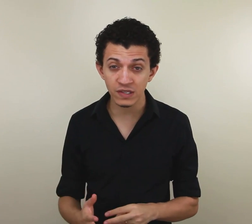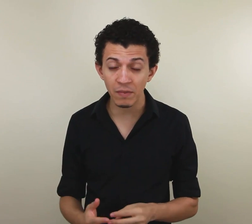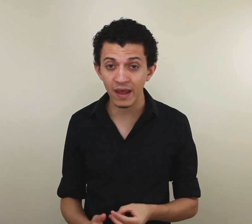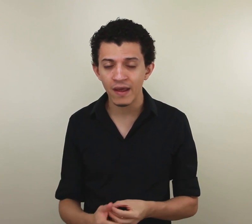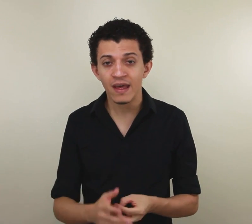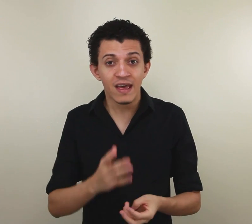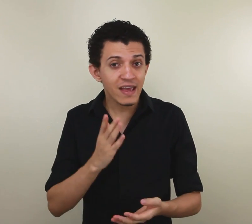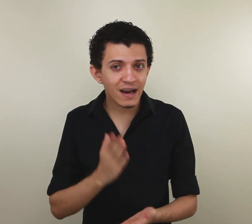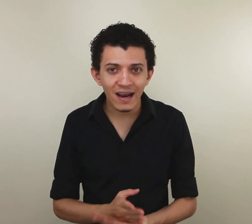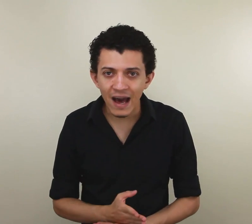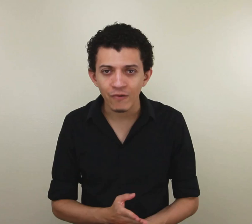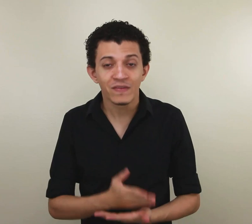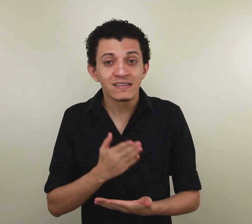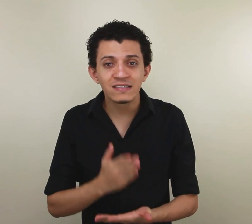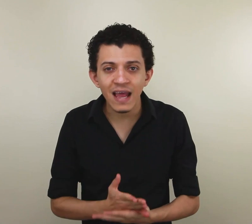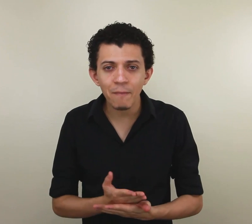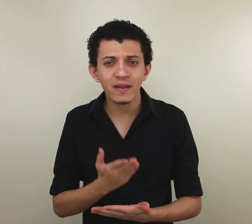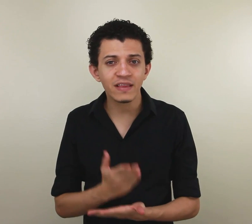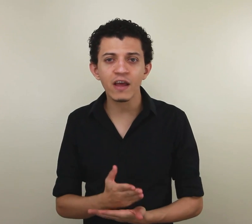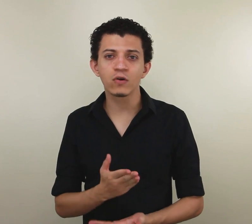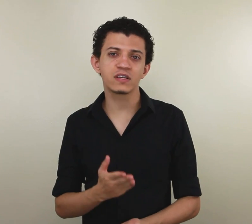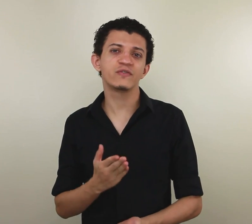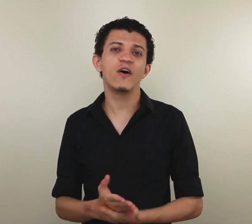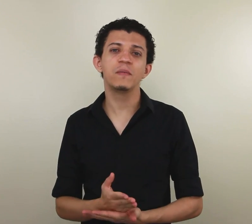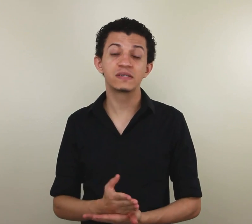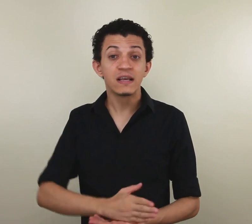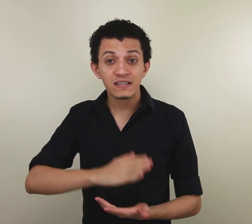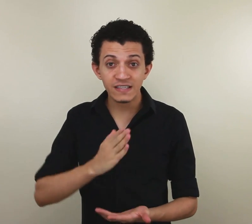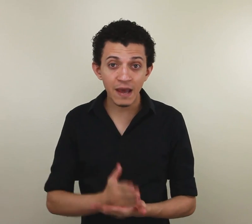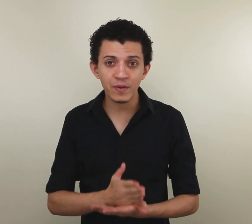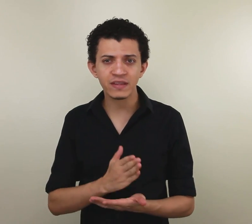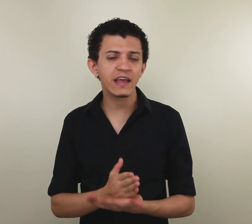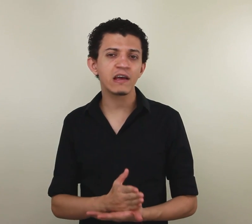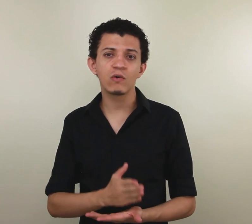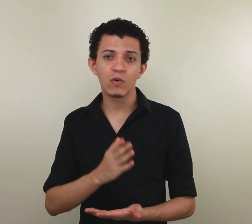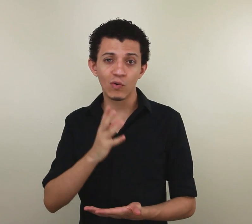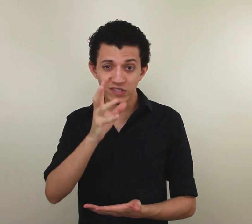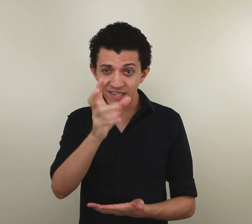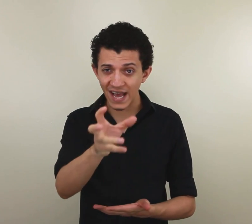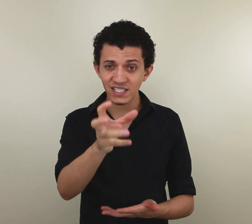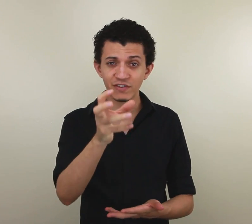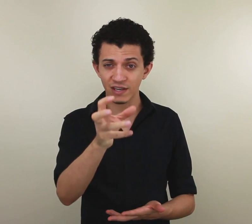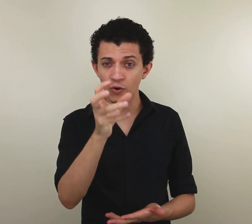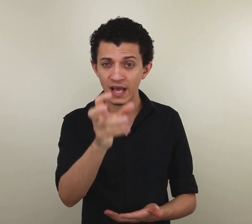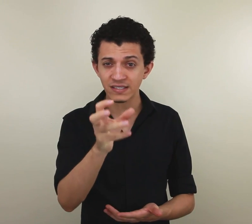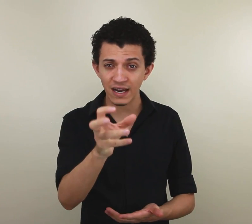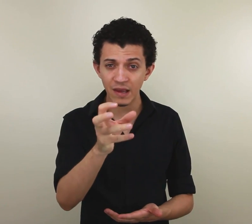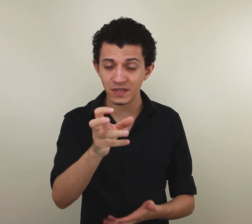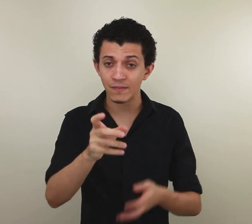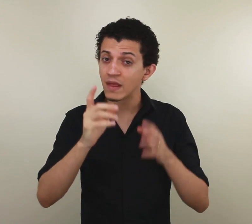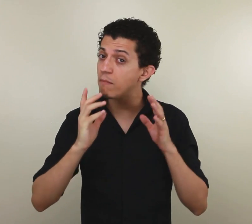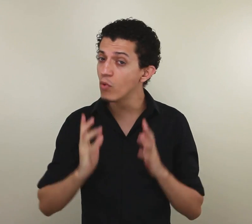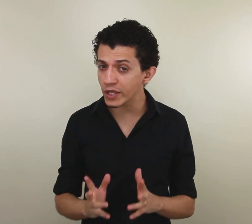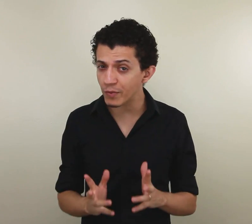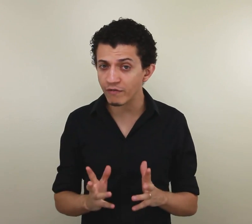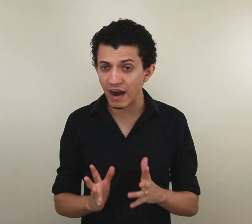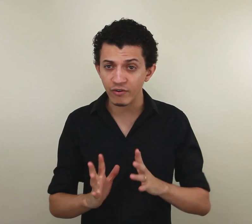também. E é claro, sempre tem outras formas. Sempre tem os sinais que você conhece na Libras. É muito provável